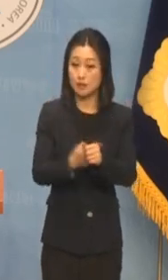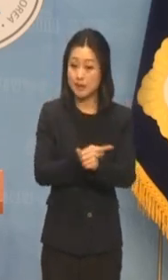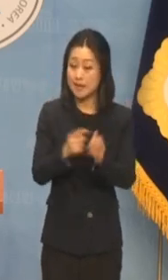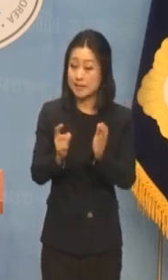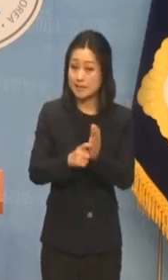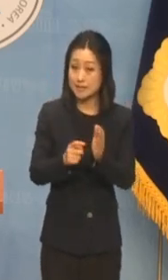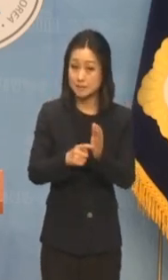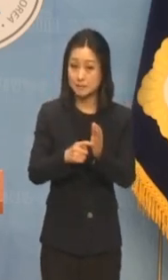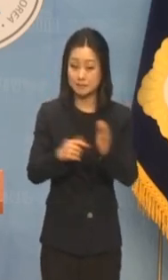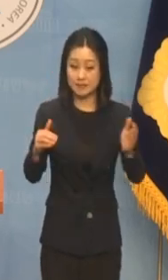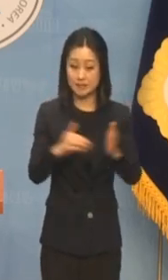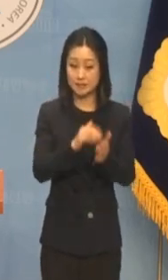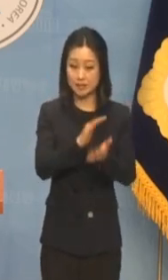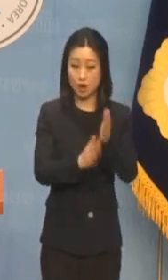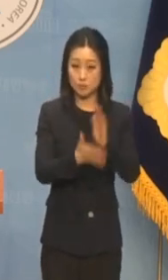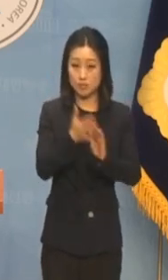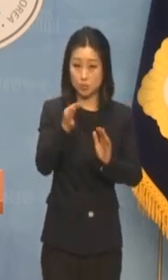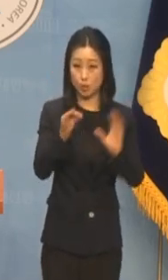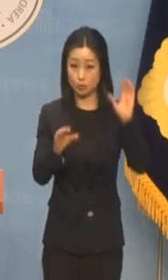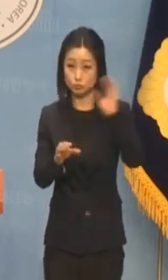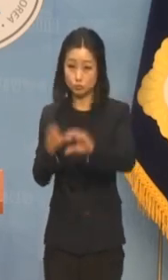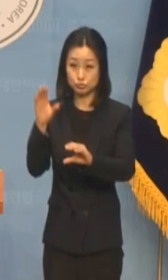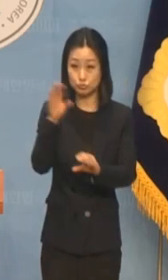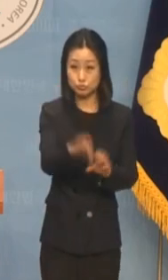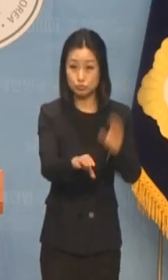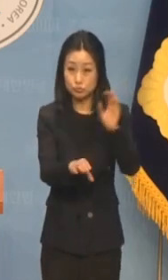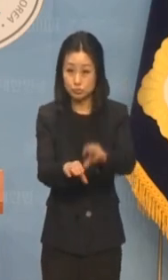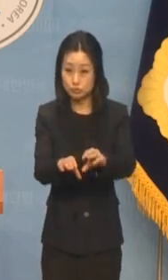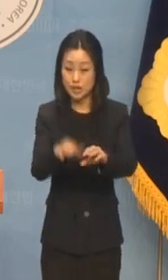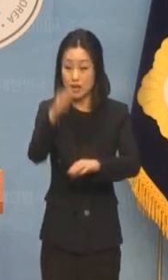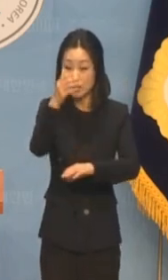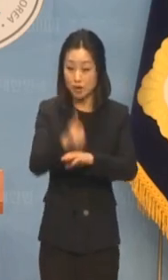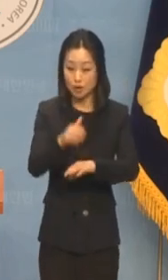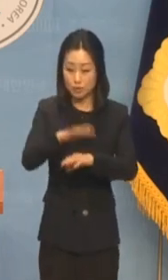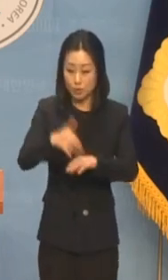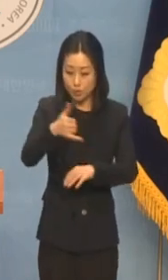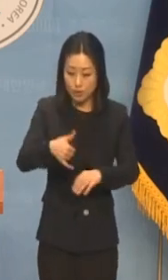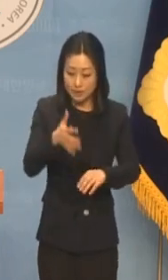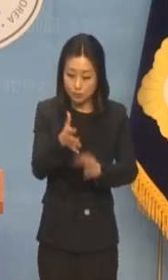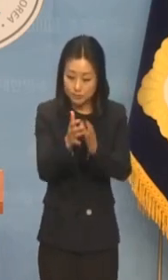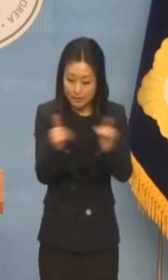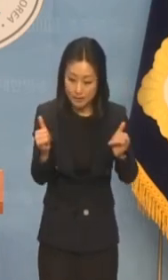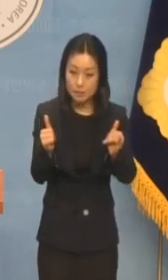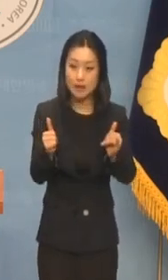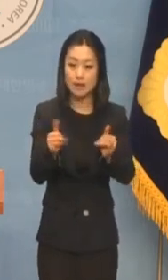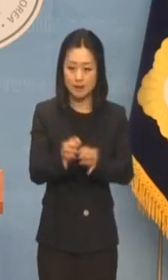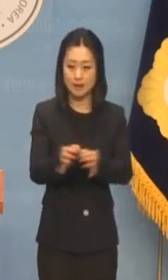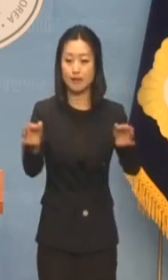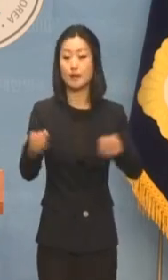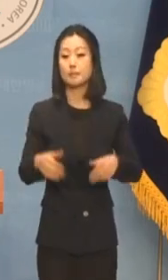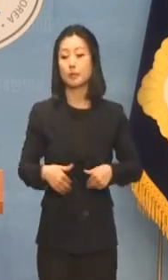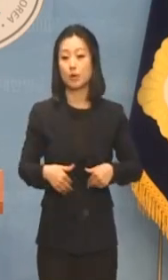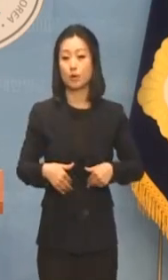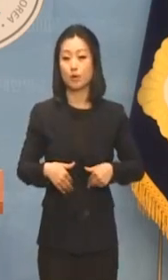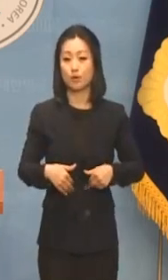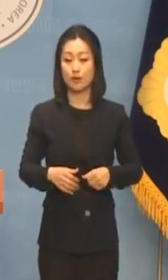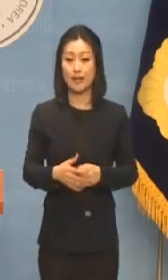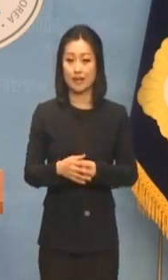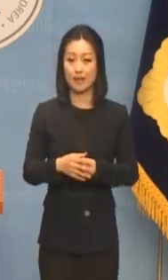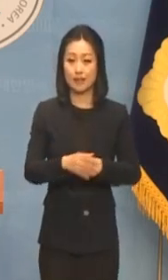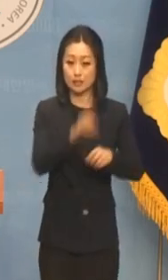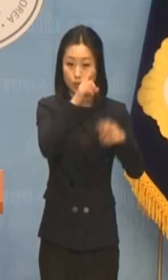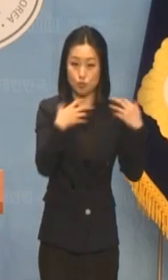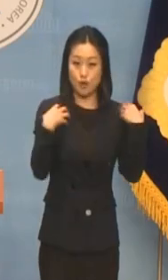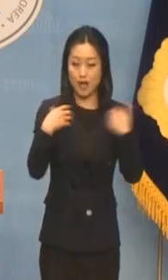무제한 무기한 자금 투입은 생산자 농민에게 돌아가야 합니다. 정부와 농가의 계약재배로